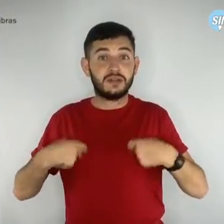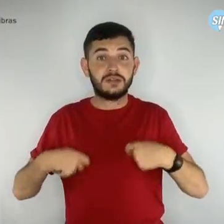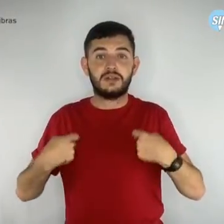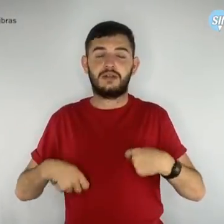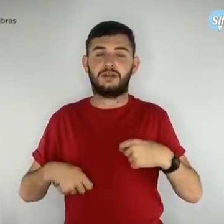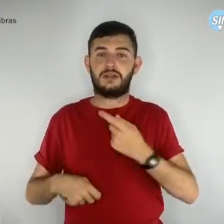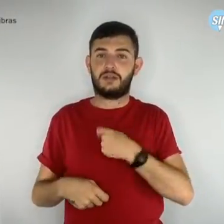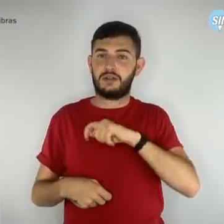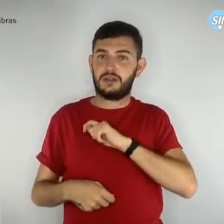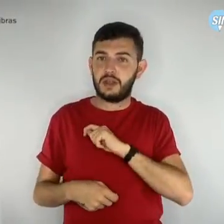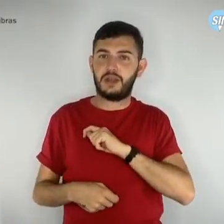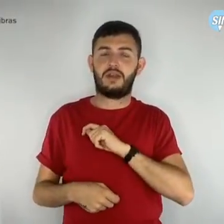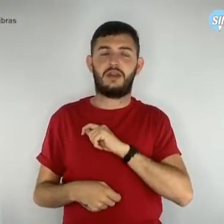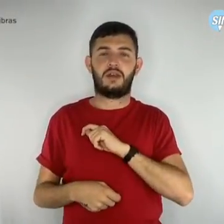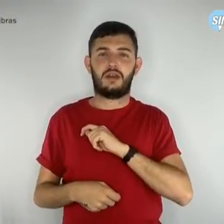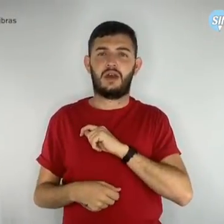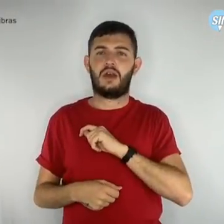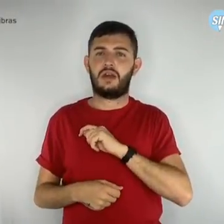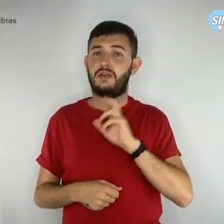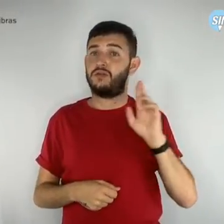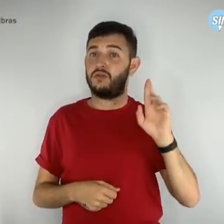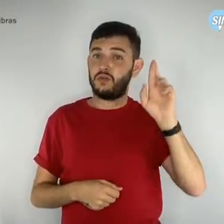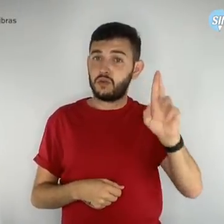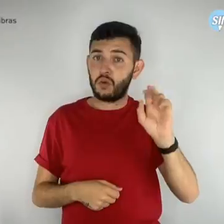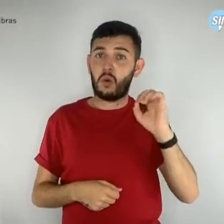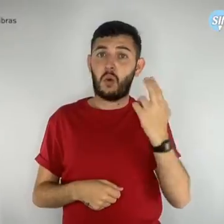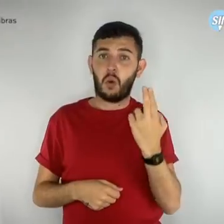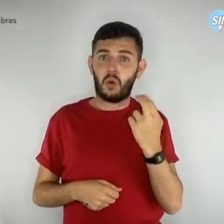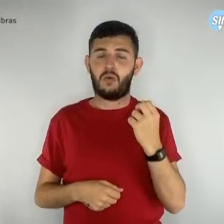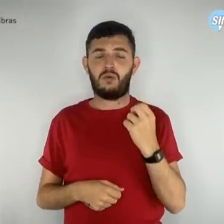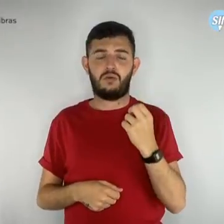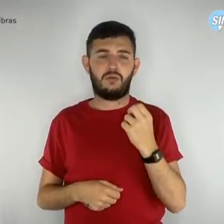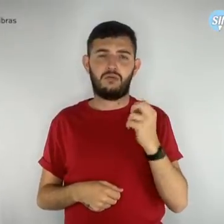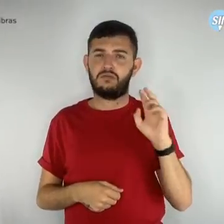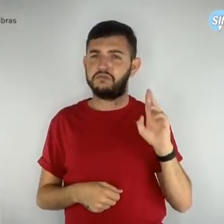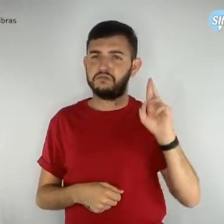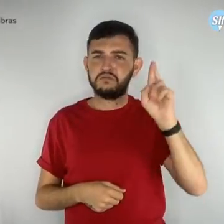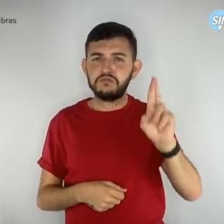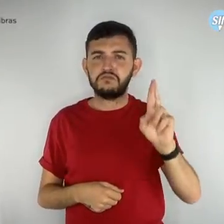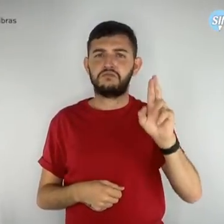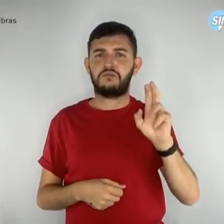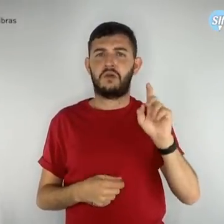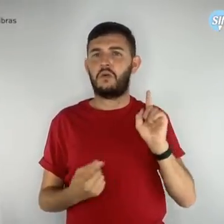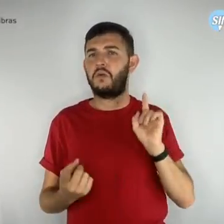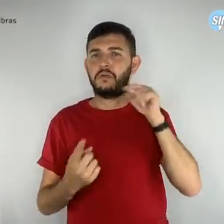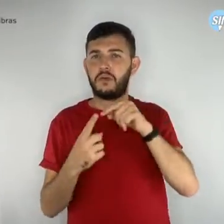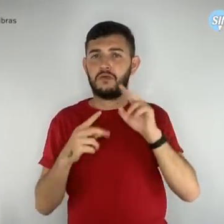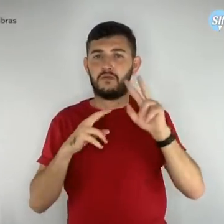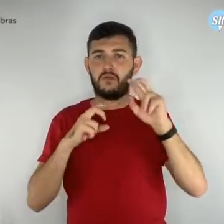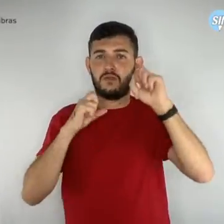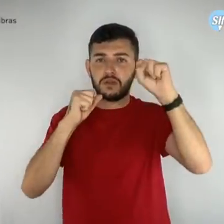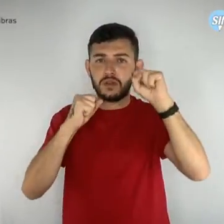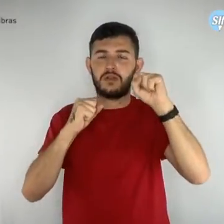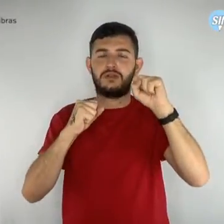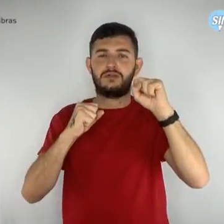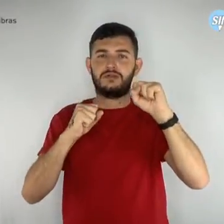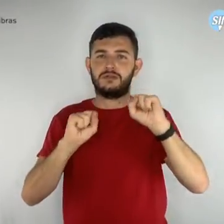delegada sindical e seus ou suas representantes para fortalecer a resistência nas